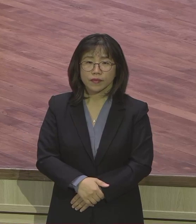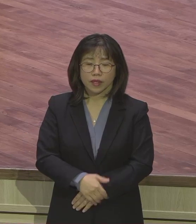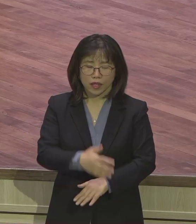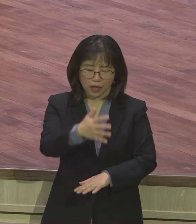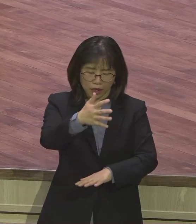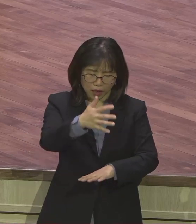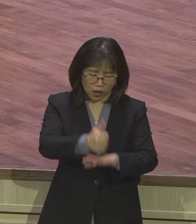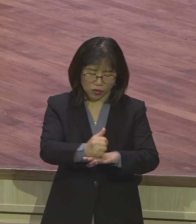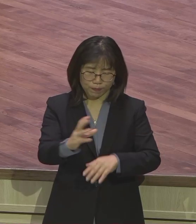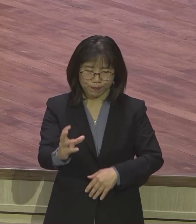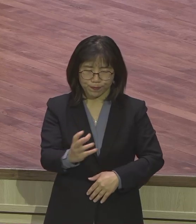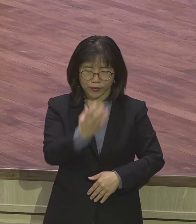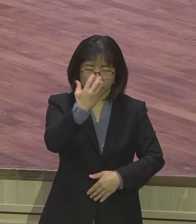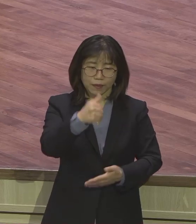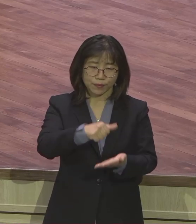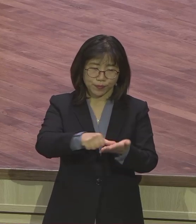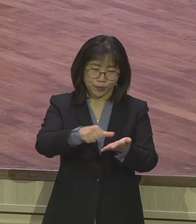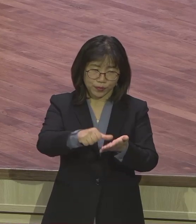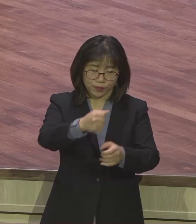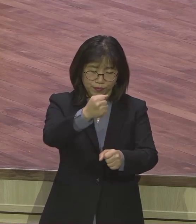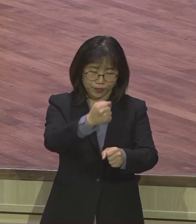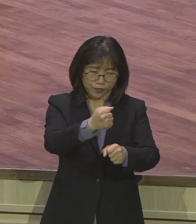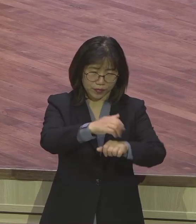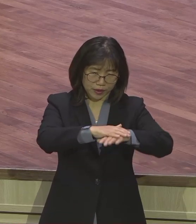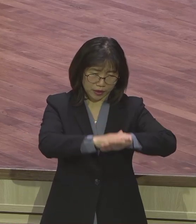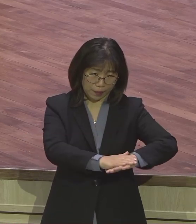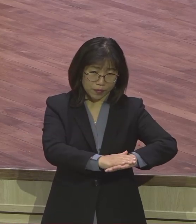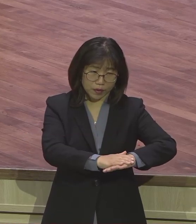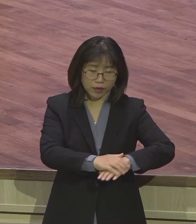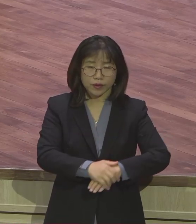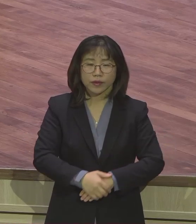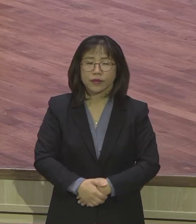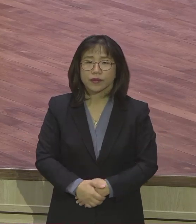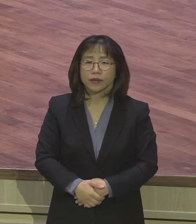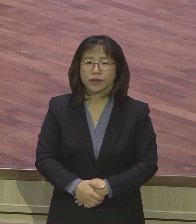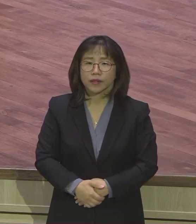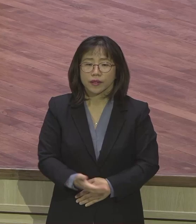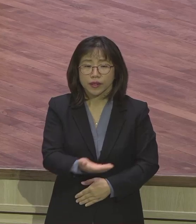남겼어요. 인생 작품. 왜 간증이 없냐. 왜 증거가 없냐.